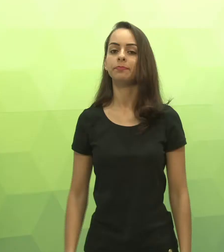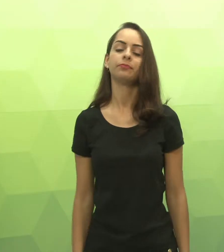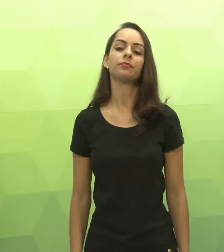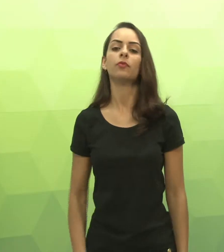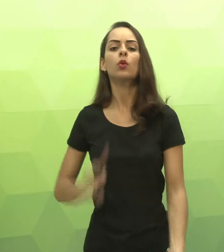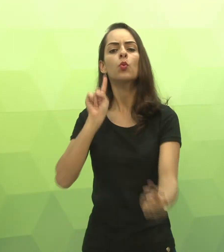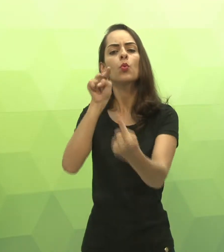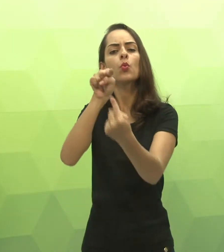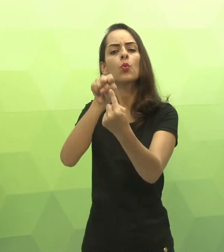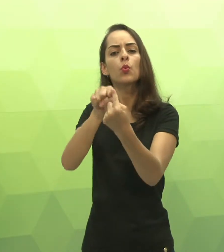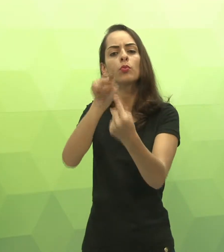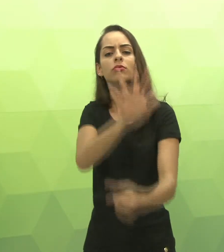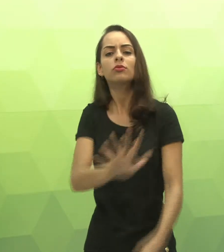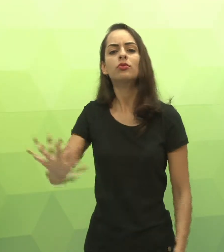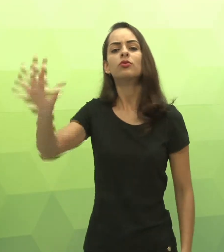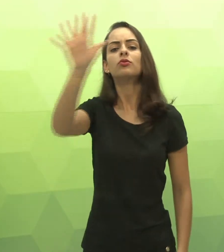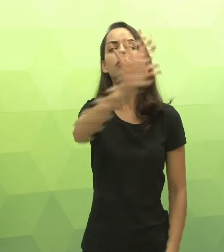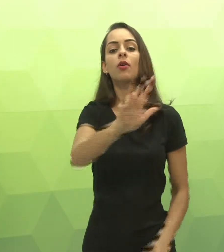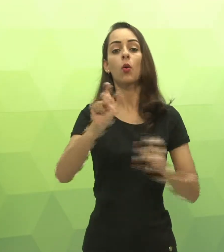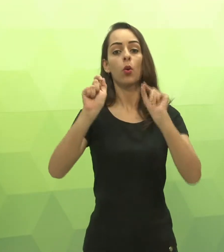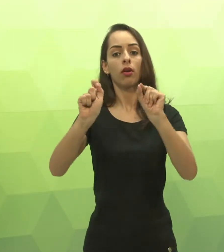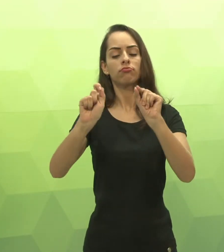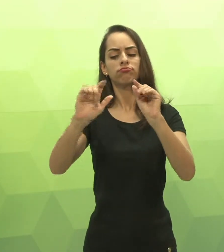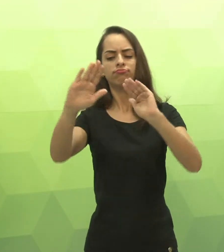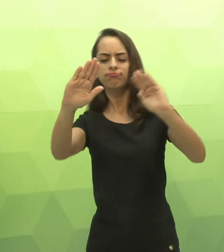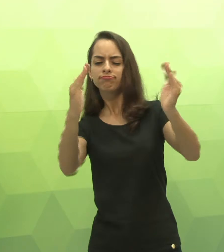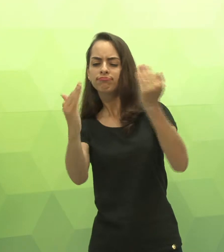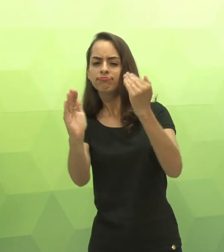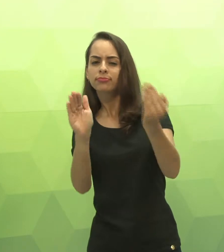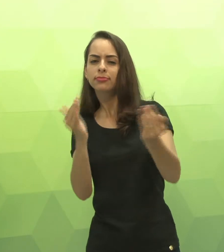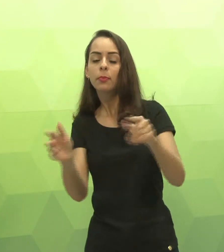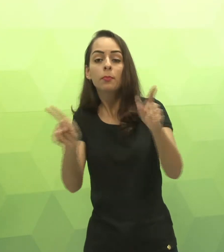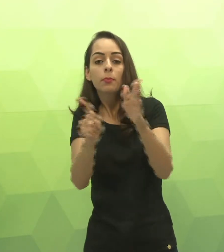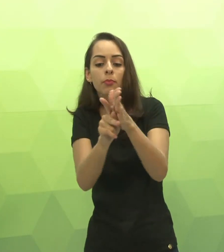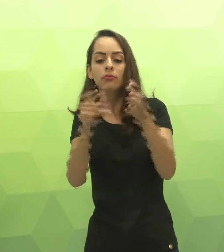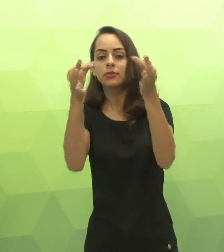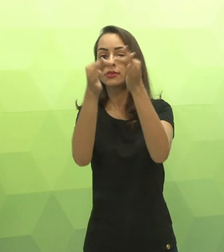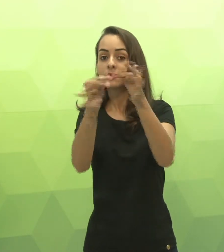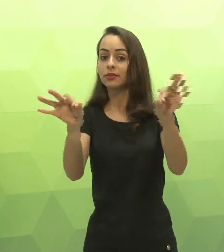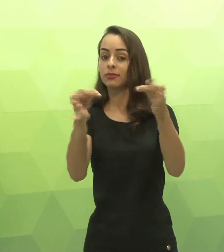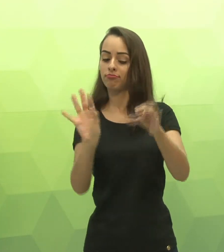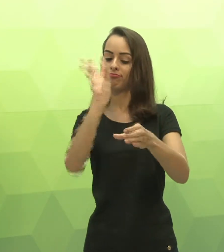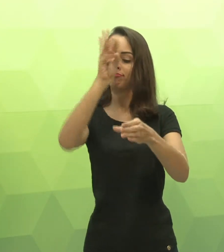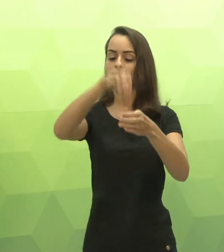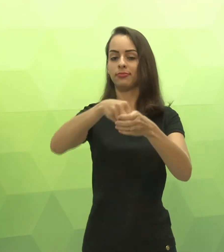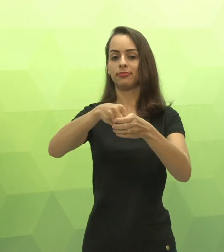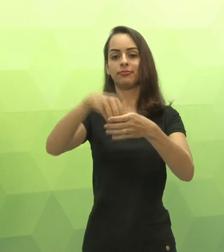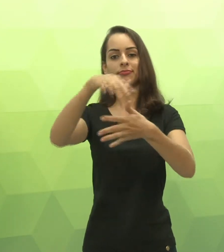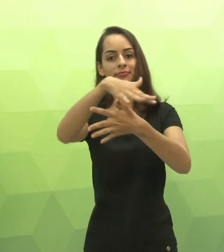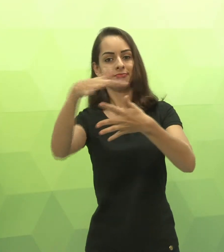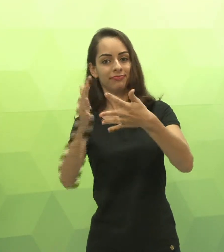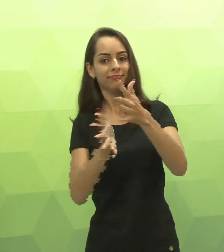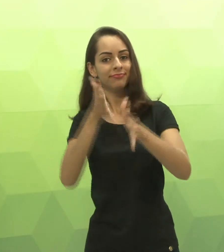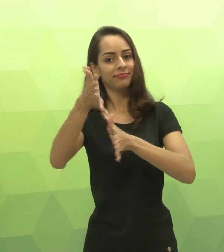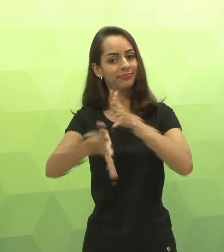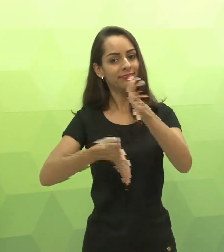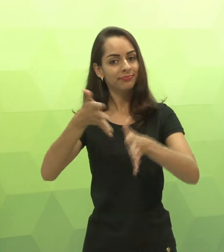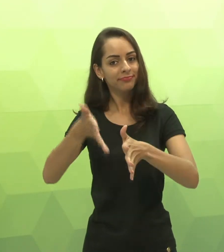E qual é objetivo geral da nossa disciplina? Vamos analisar os aspectos relacionados à sintaxe. Então, o